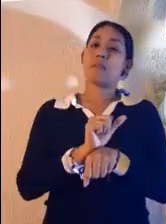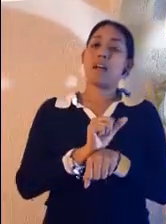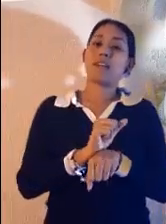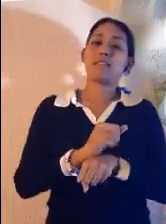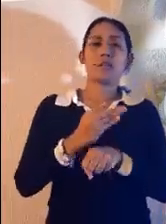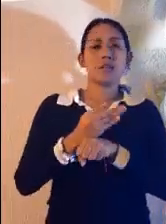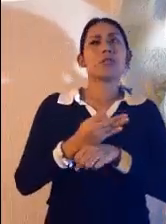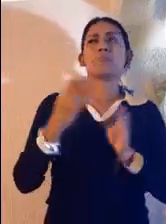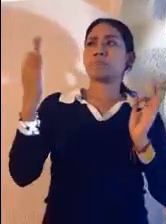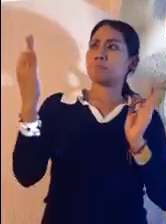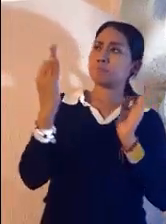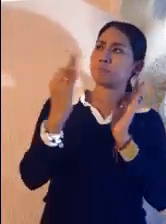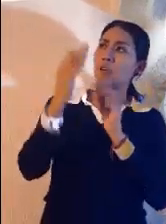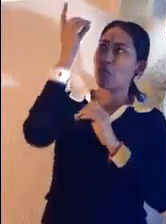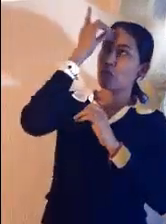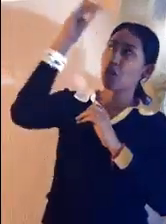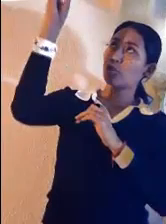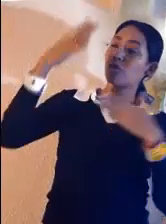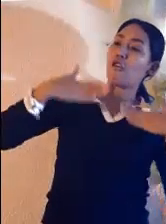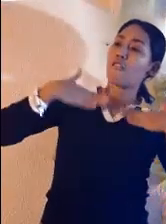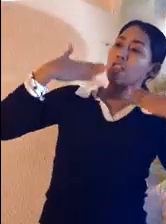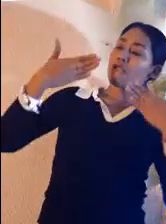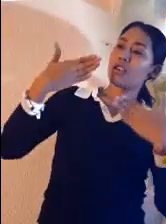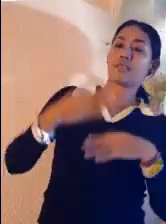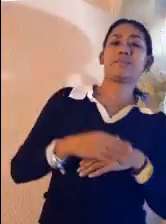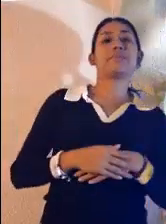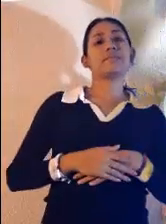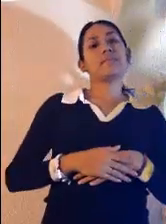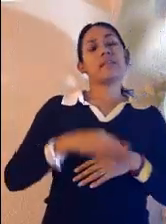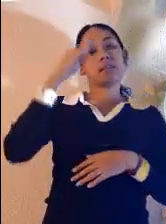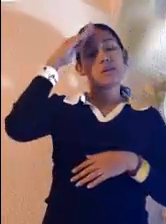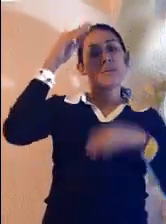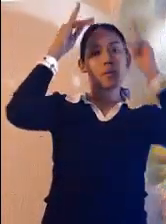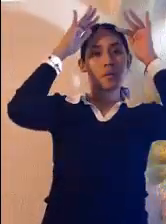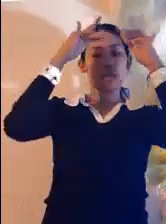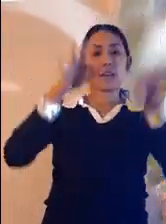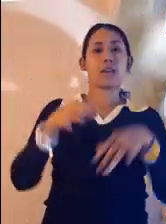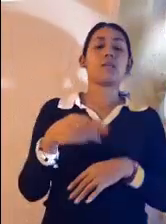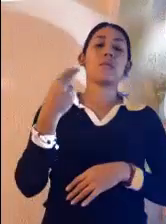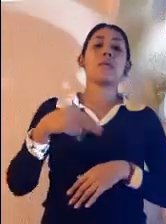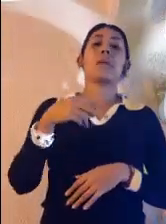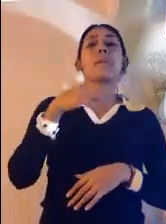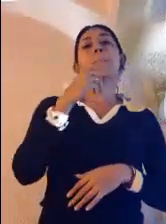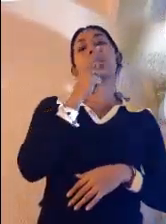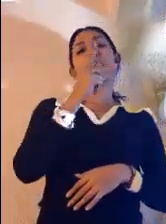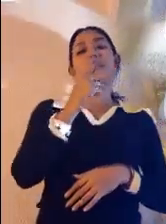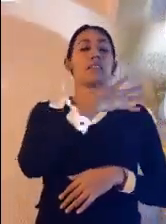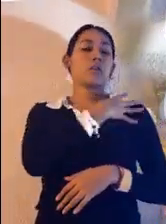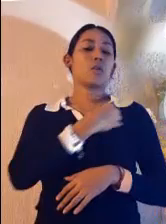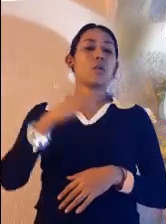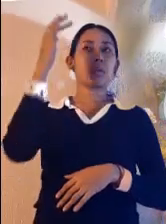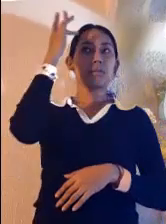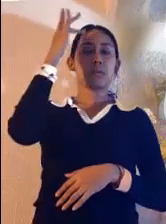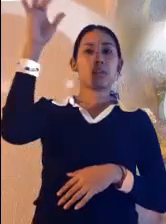Acerquémonos confiando mucho en su bondad. El Señor te bendiga en nombre del Padre y del Hijo